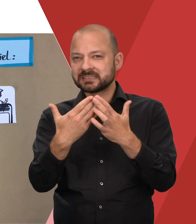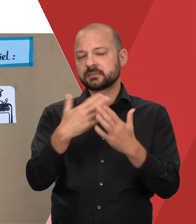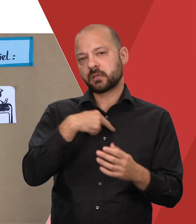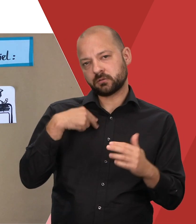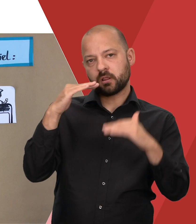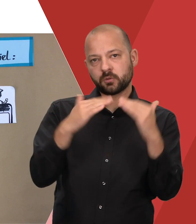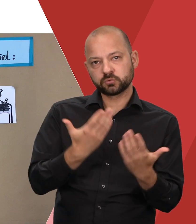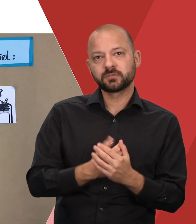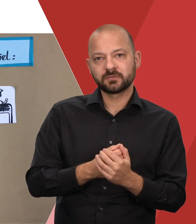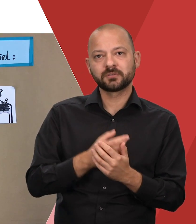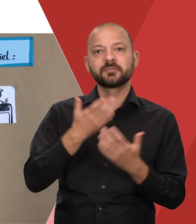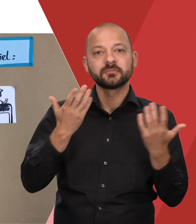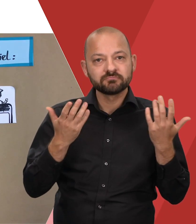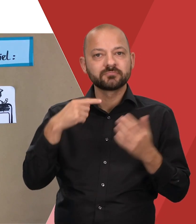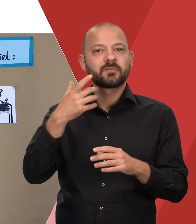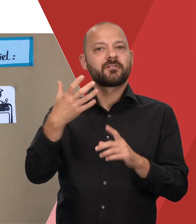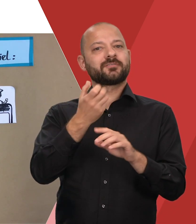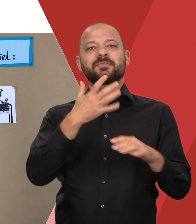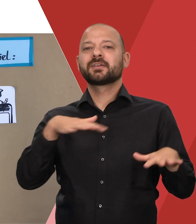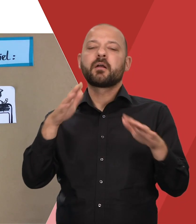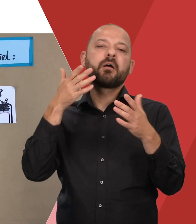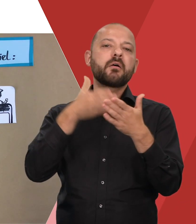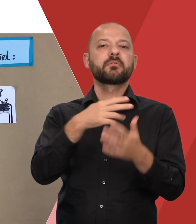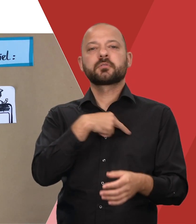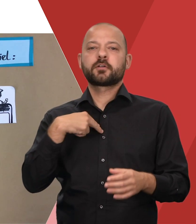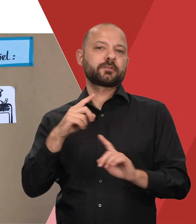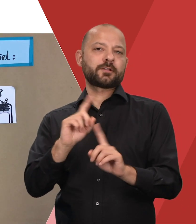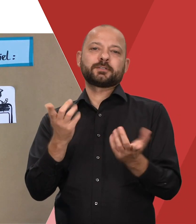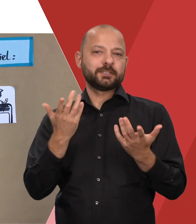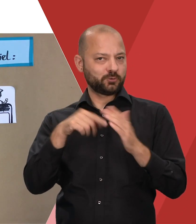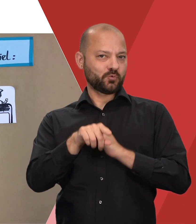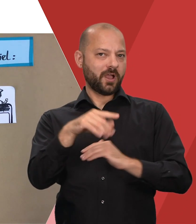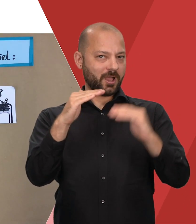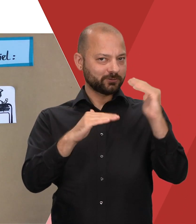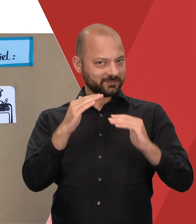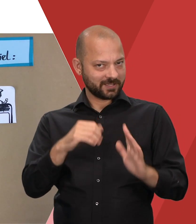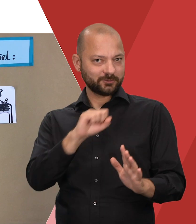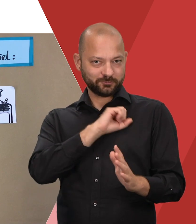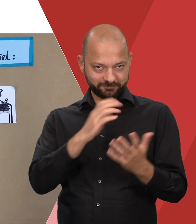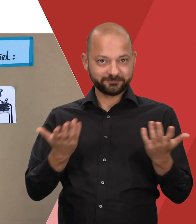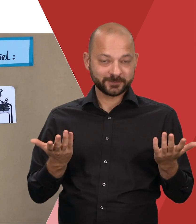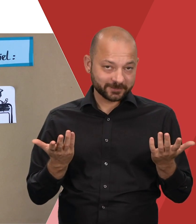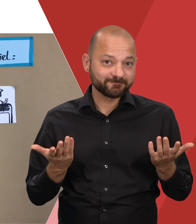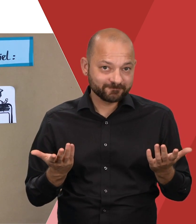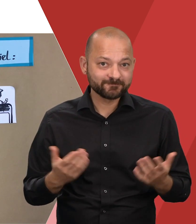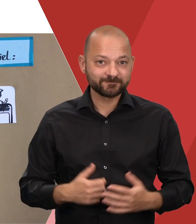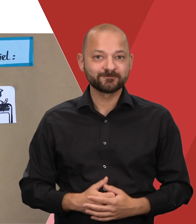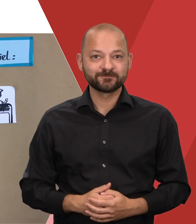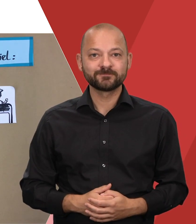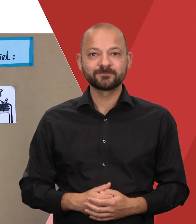Durch den Nachteilsausgleich wird erreicht, dass Studierende mit Beeinträchtigung keinen Nachteil gegenüber ihren KommilitonInnen haben. Wichtig